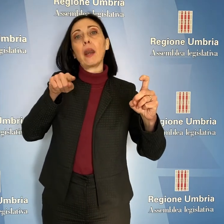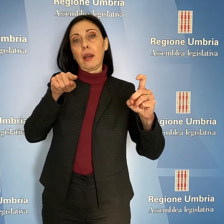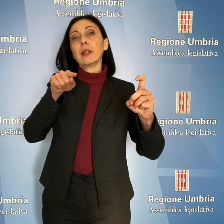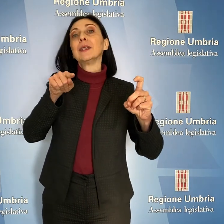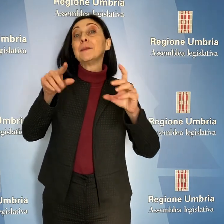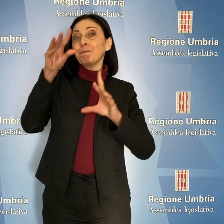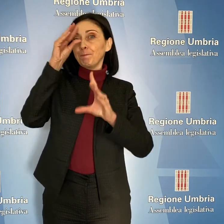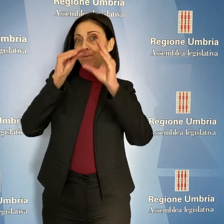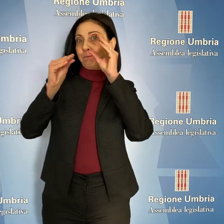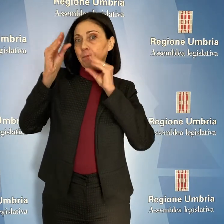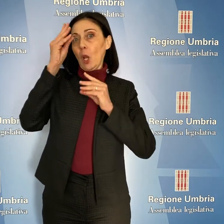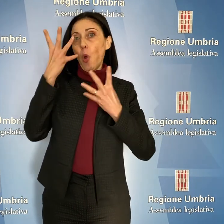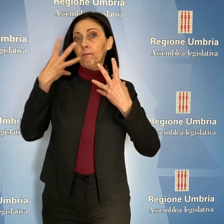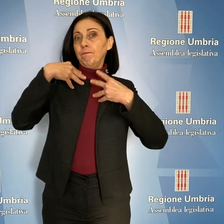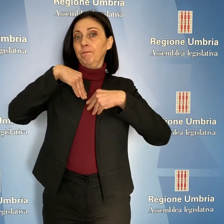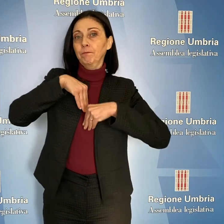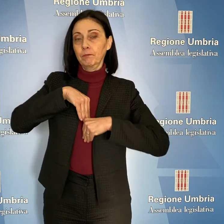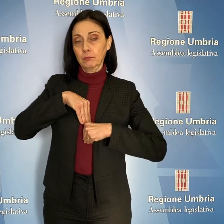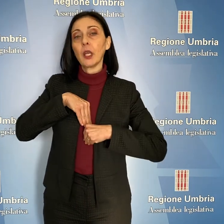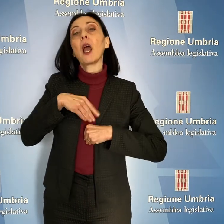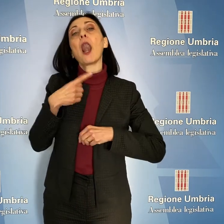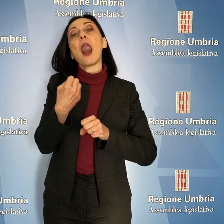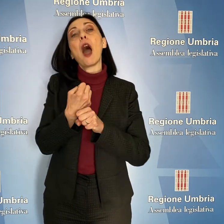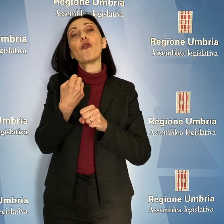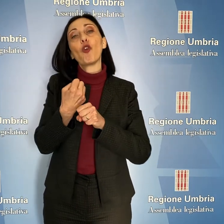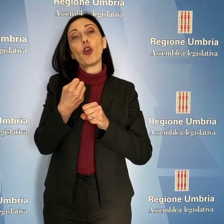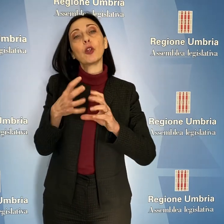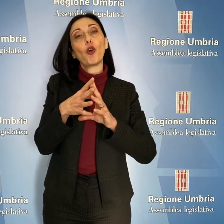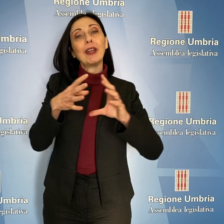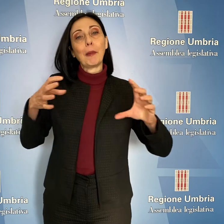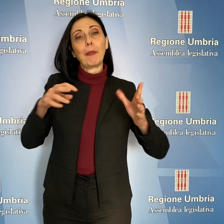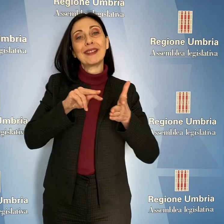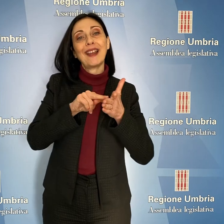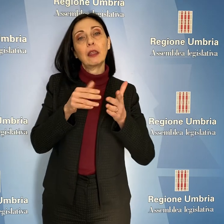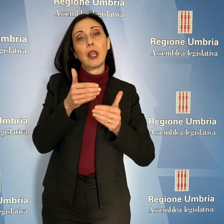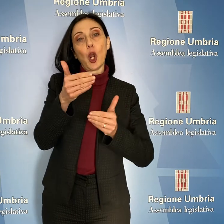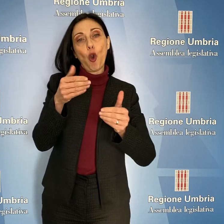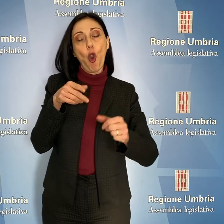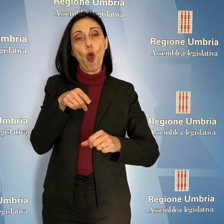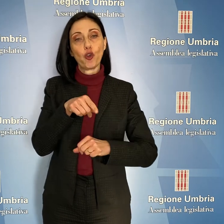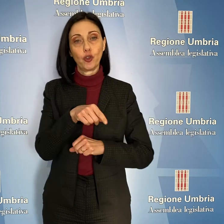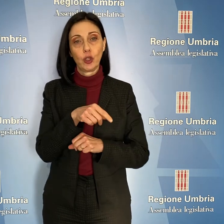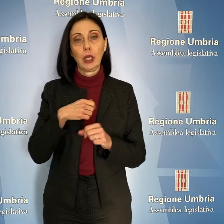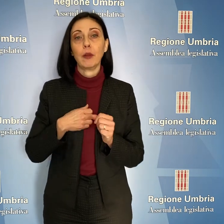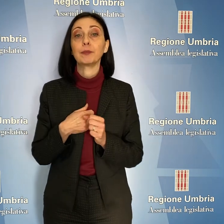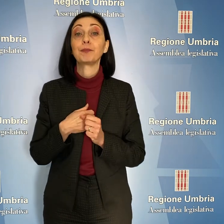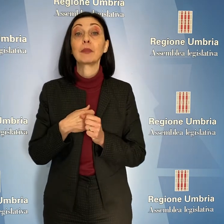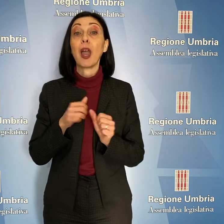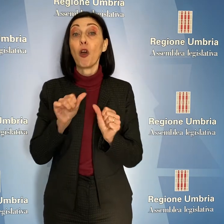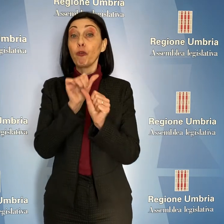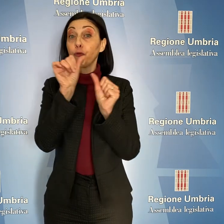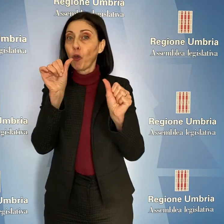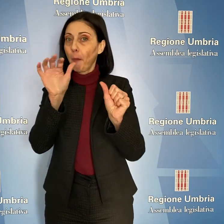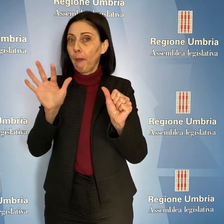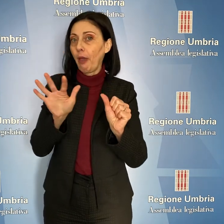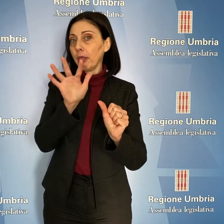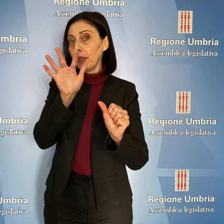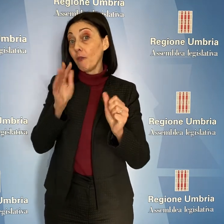consolidare le conoscenze dei lavoratori dell'impresa delle tecnologie. Il nuovo paradigma formativo, ha detto Paolo